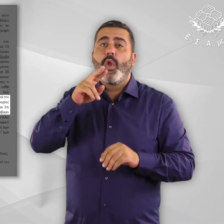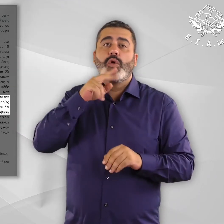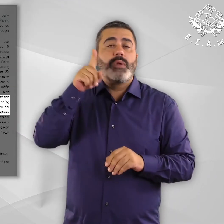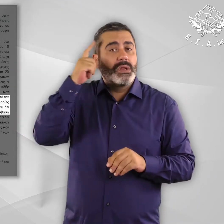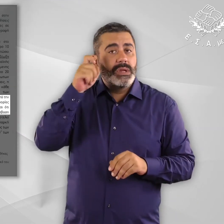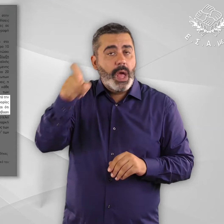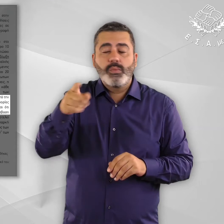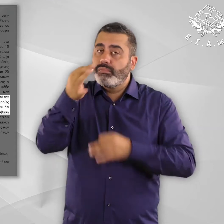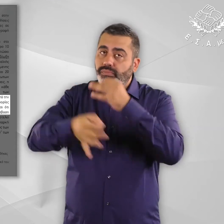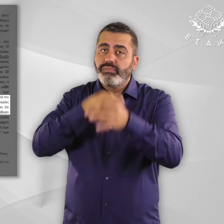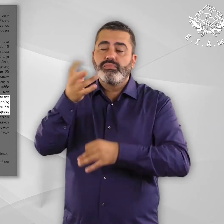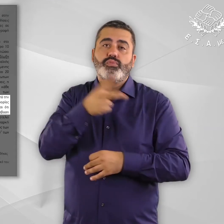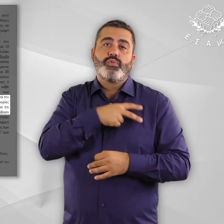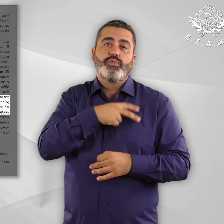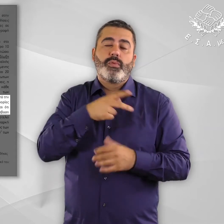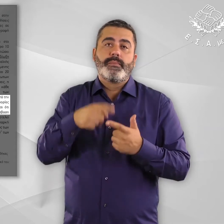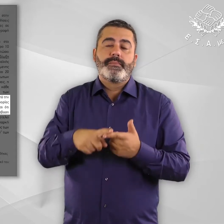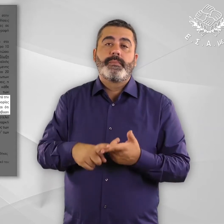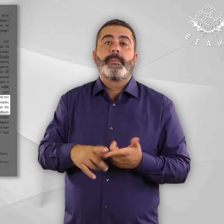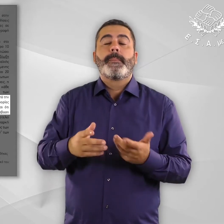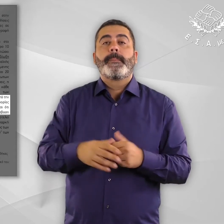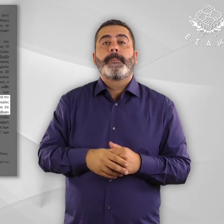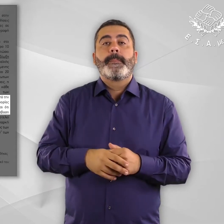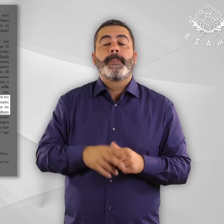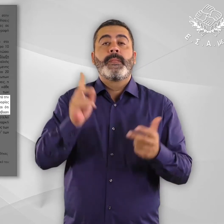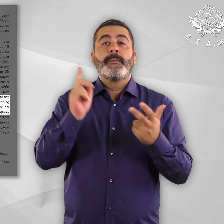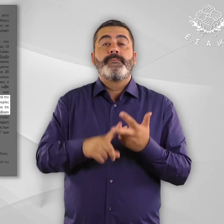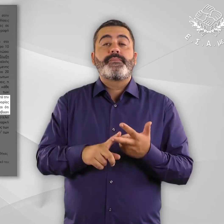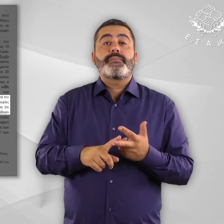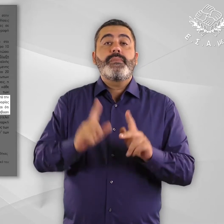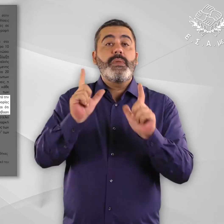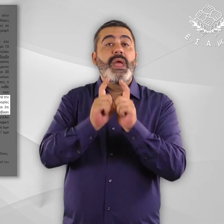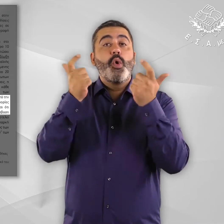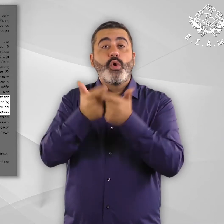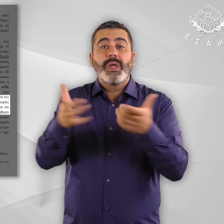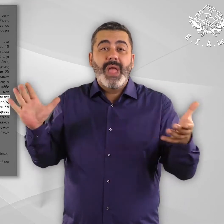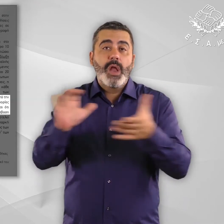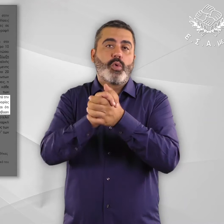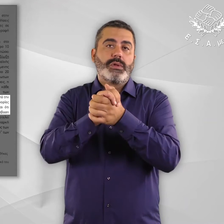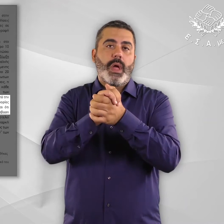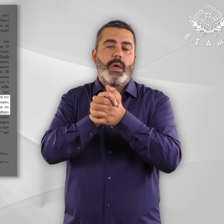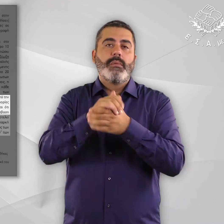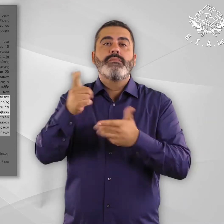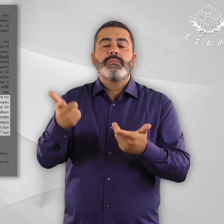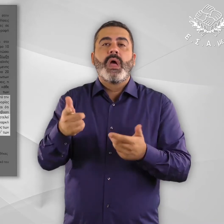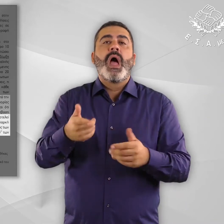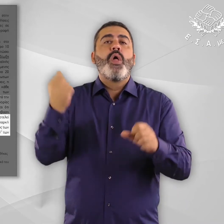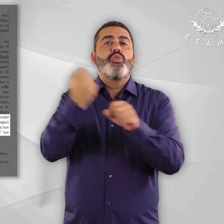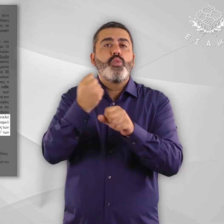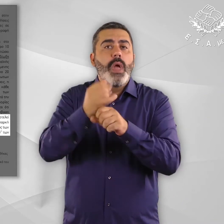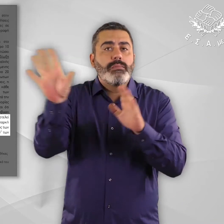σηκάζεται ότι κατανοούν, η διατήρηση της οικογενειακής ενότητας, η πρόσβαση στην απασχόληση και στην εκπαίδευση.